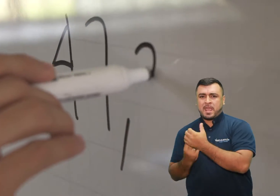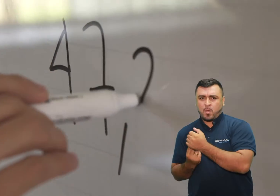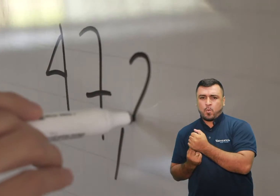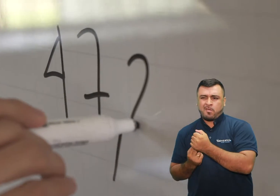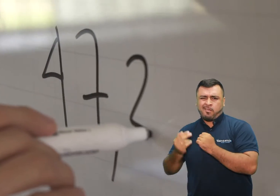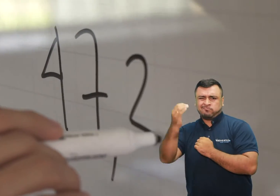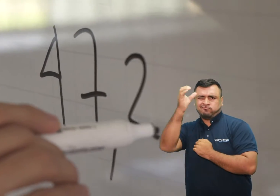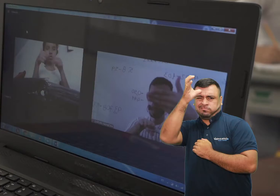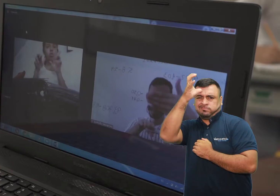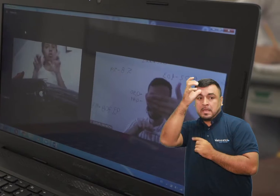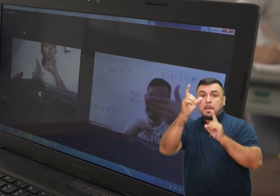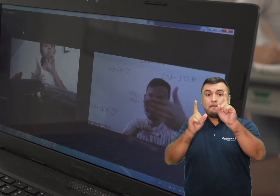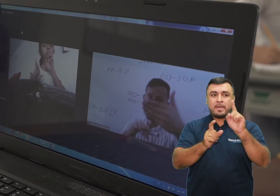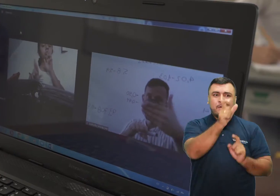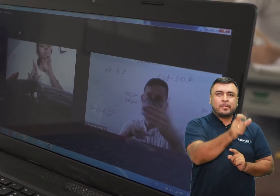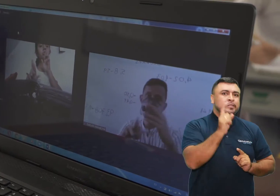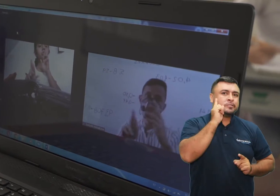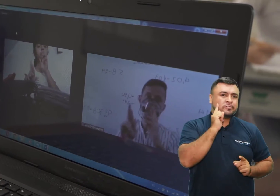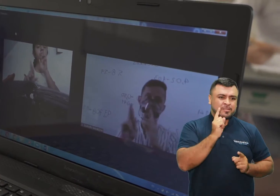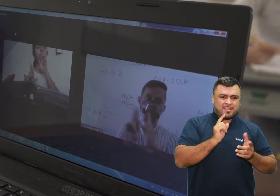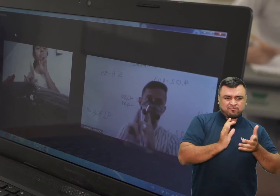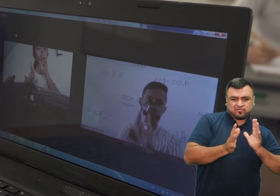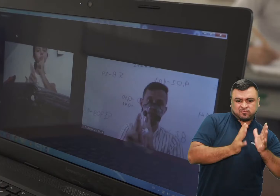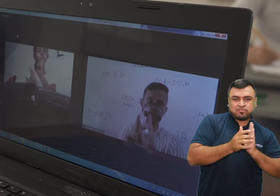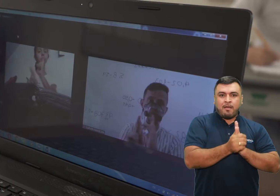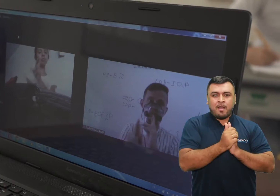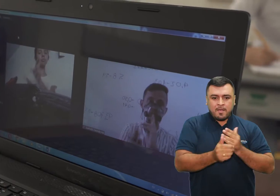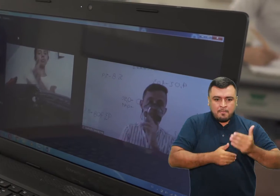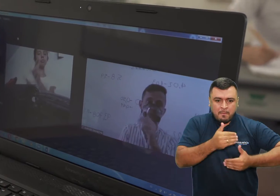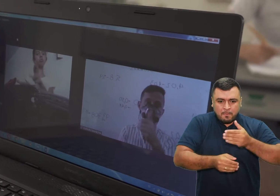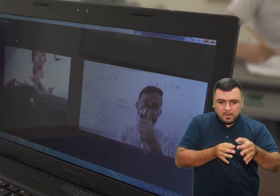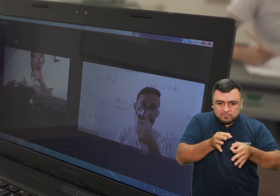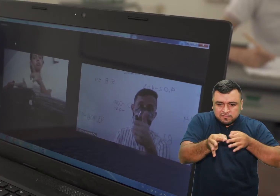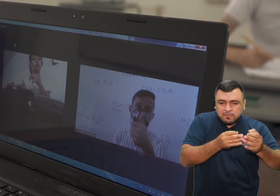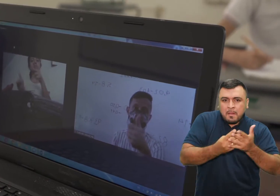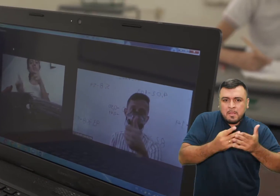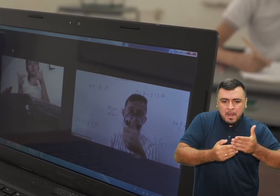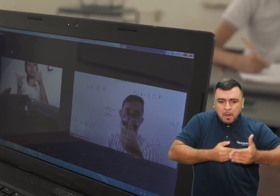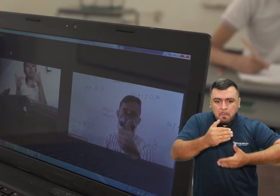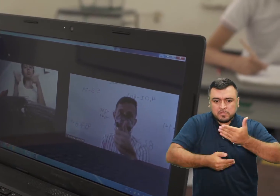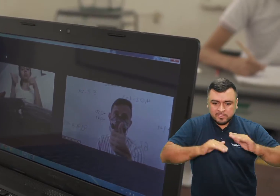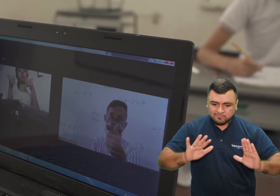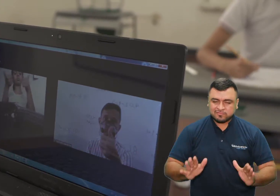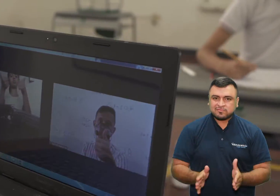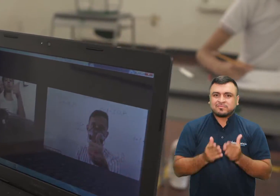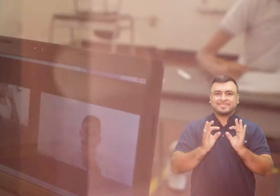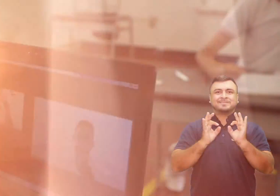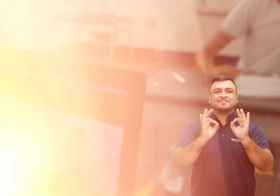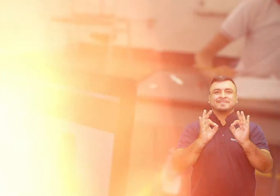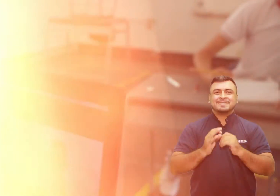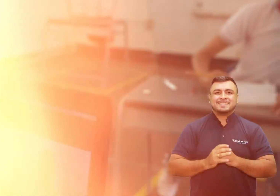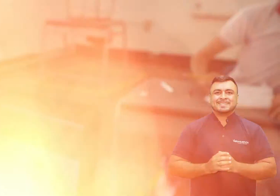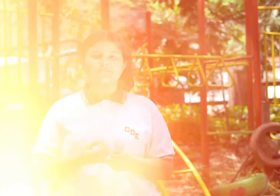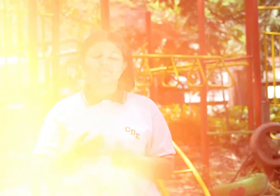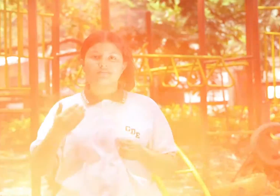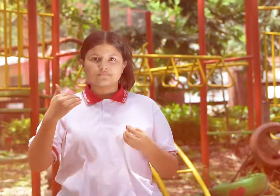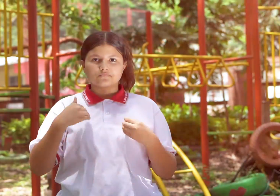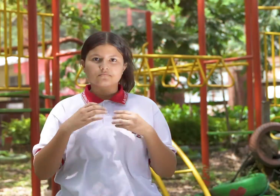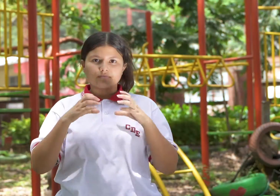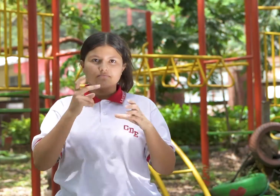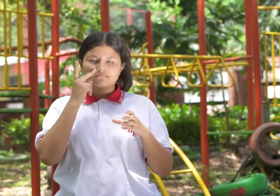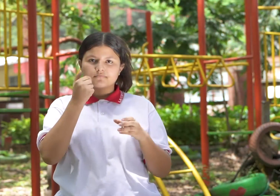bilingüe, cómo llegarle al estudiante sordo para que las matemáticas, los números, los procesos sean mejores.